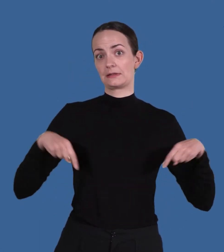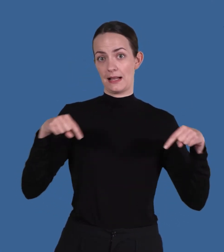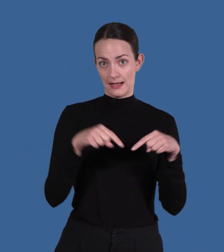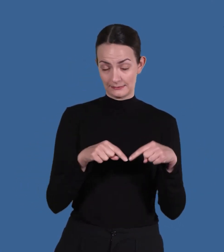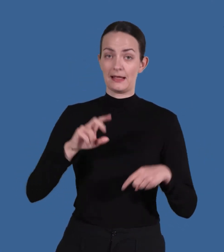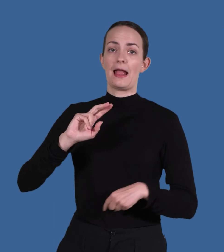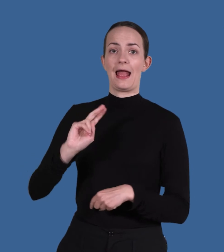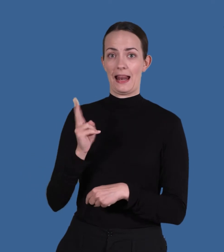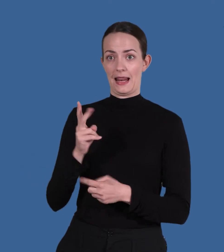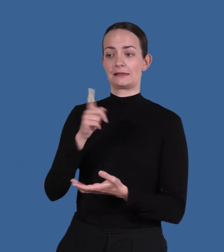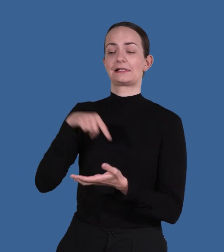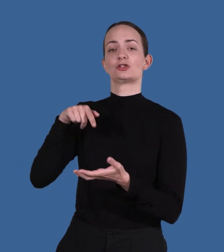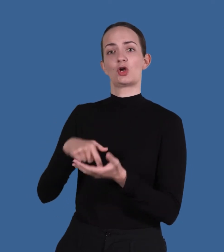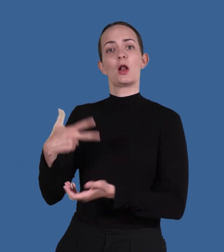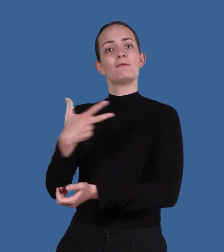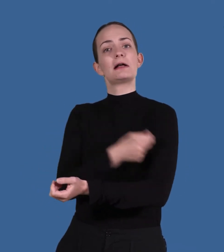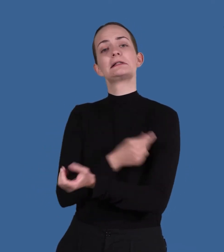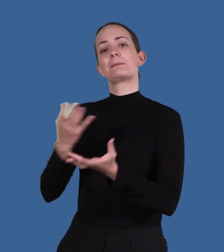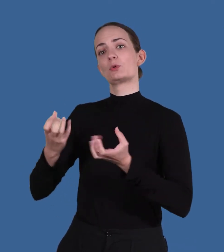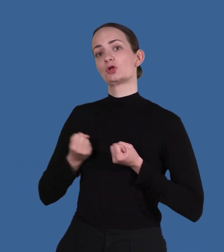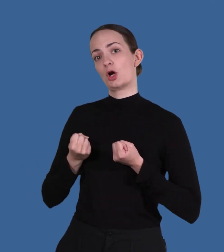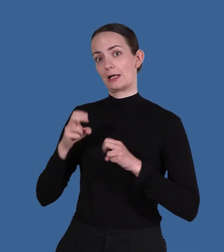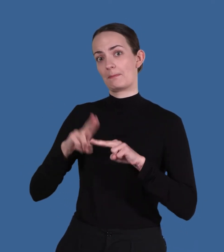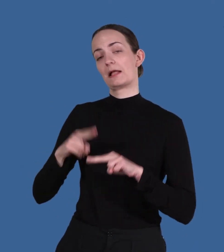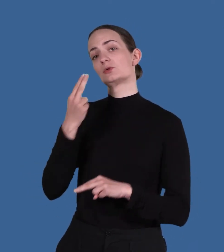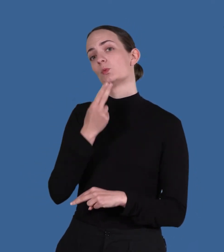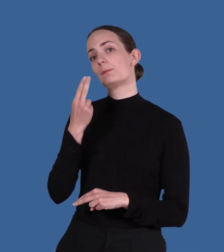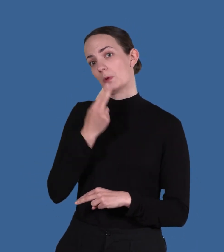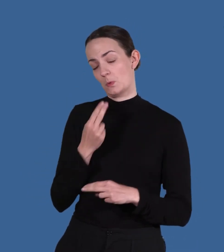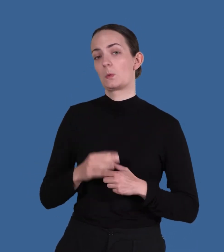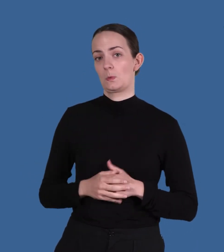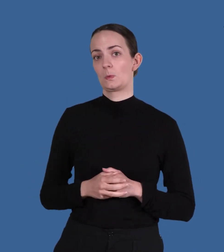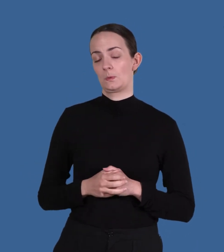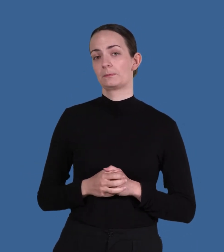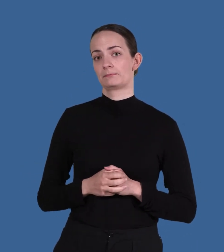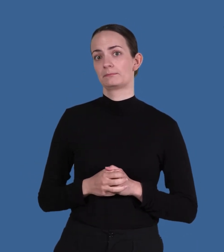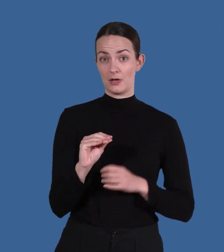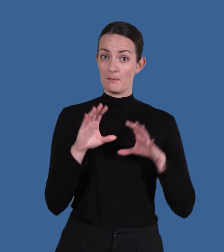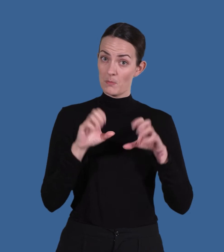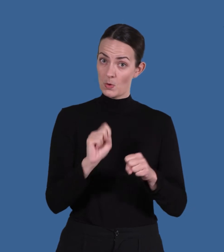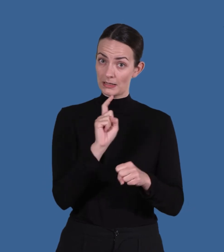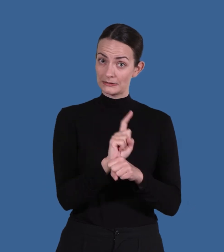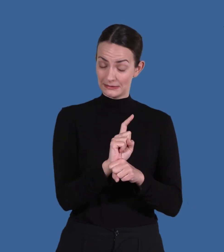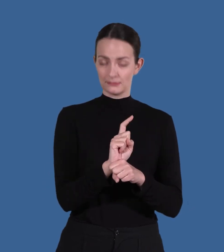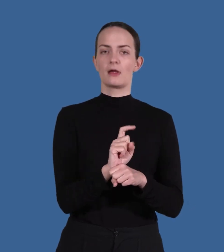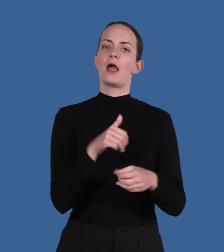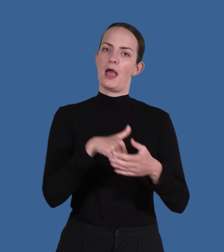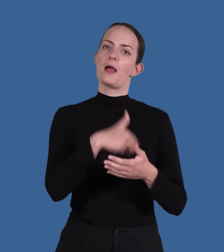Eller på en central vaccinationsmottagning i Umeå Du bokar tid genom att logga in på